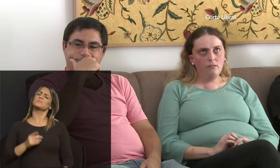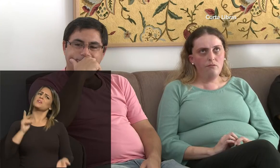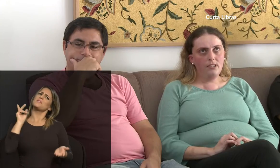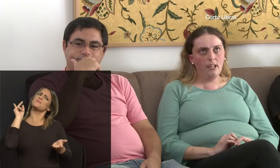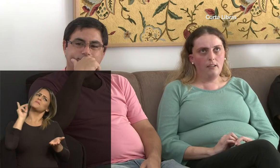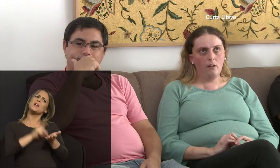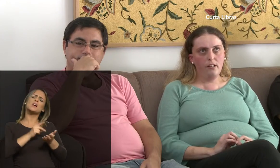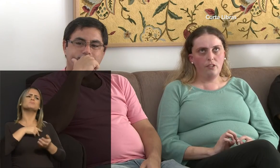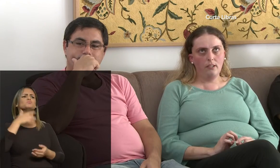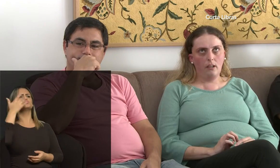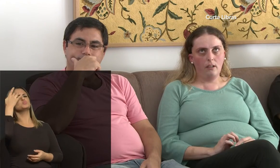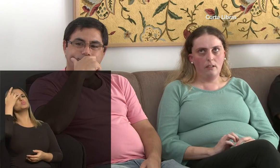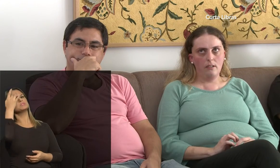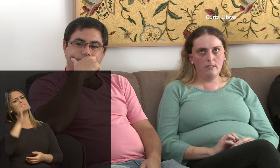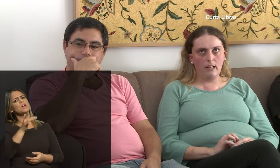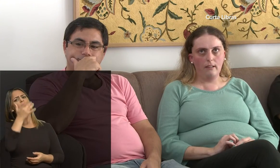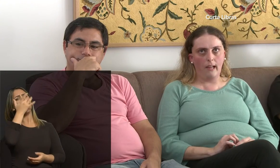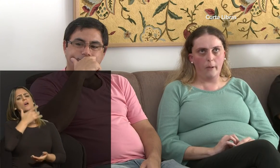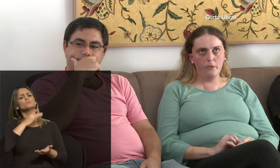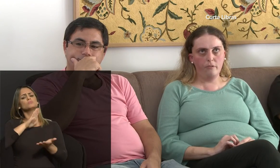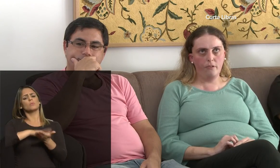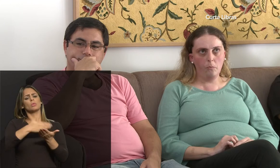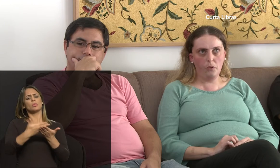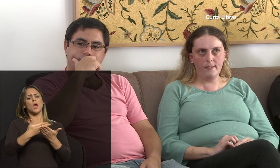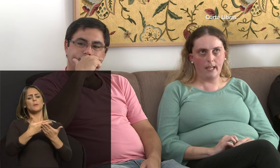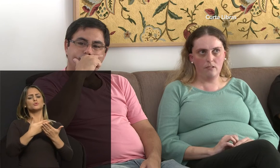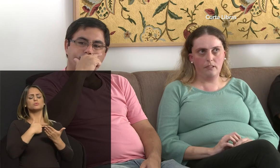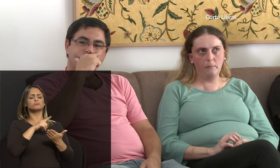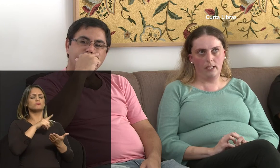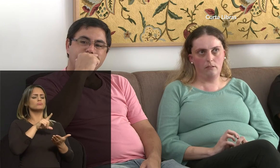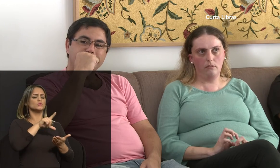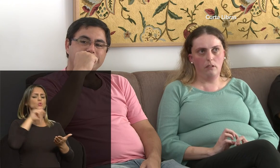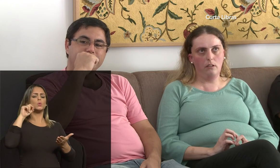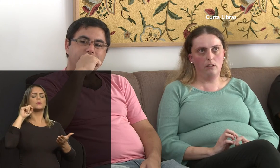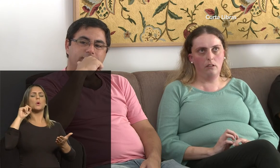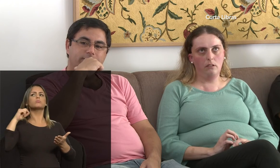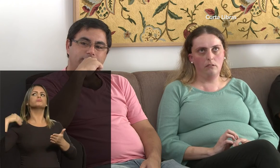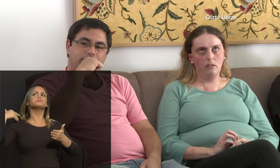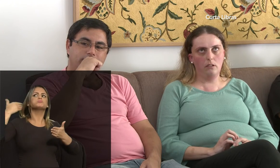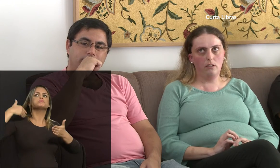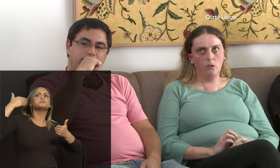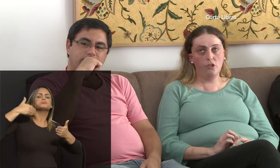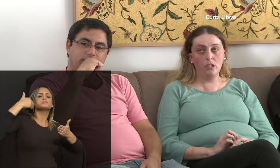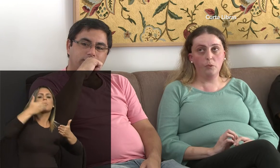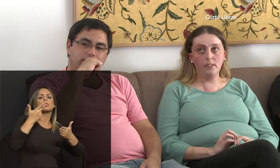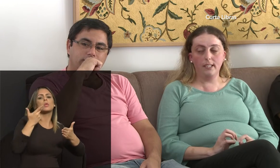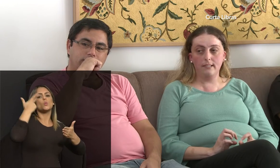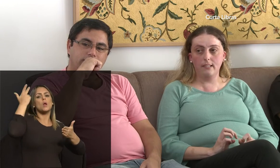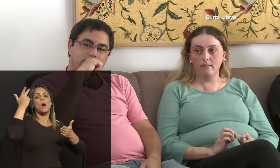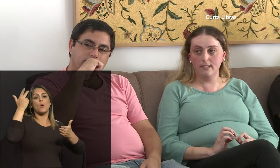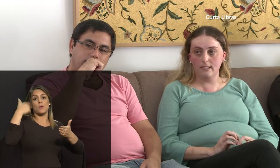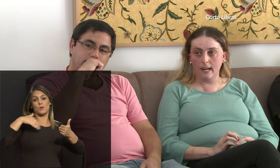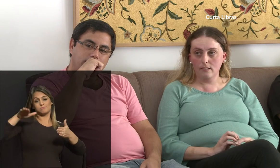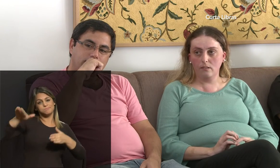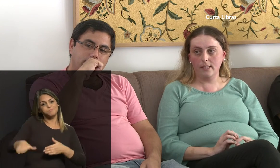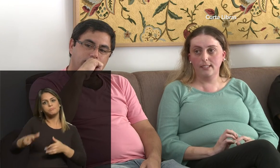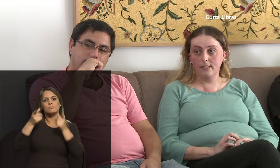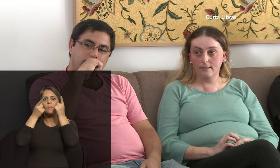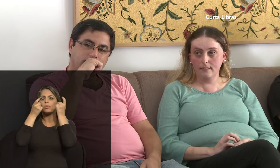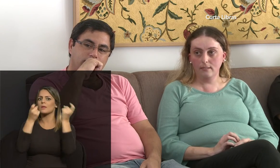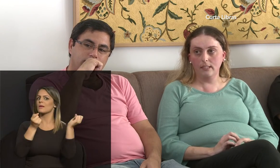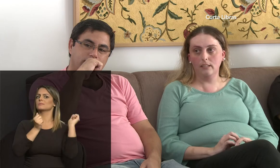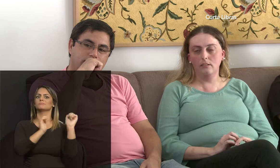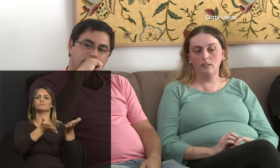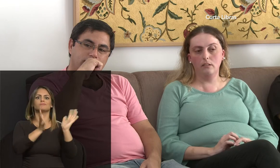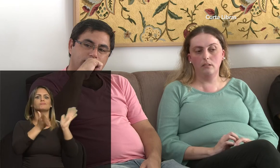Olha, eu não sei. Eu acho que ser intérprete foi um processo também. Eu tinha muito interesse em língua de sinais quando eu era